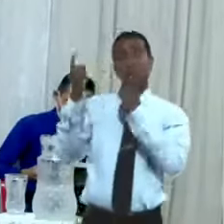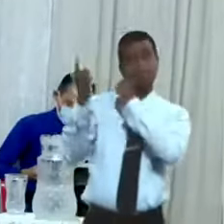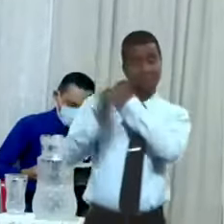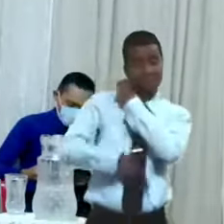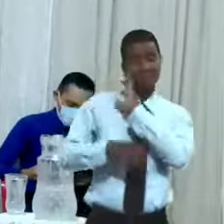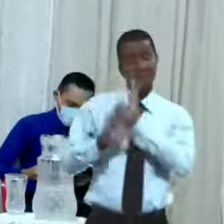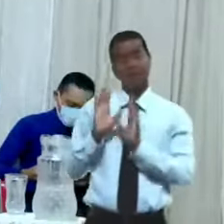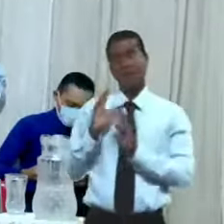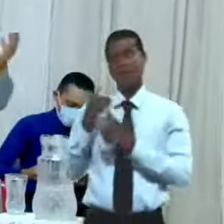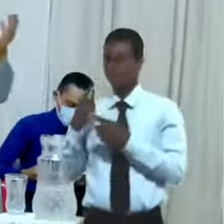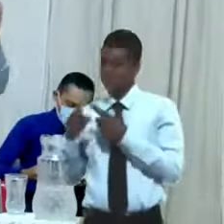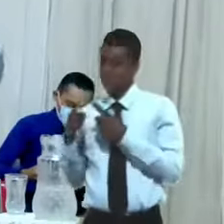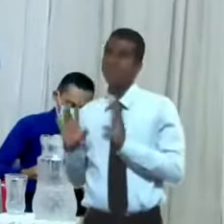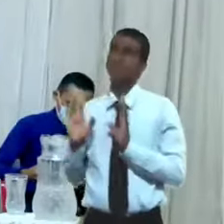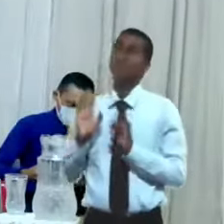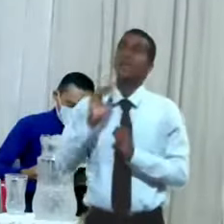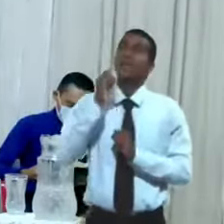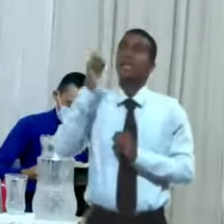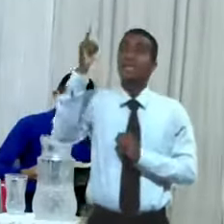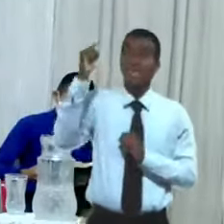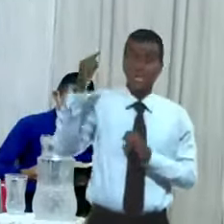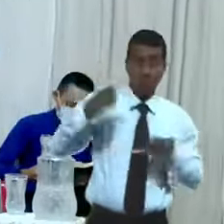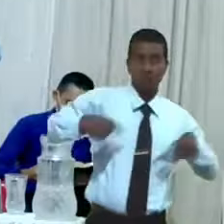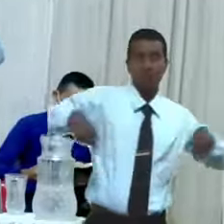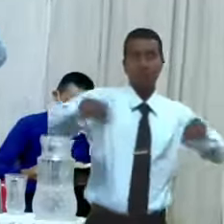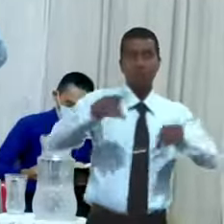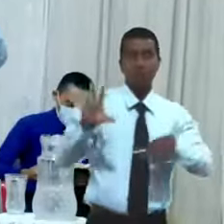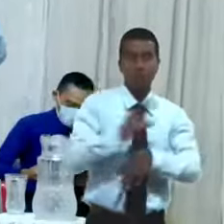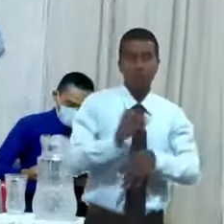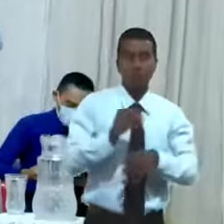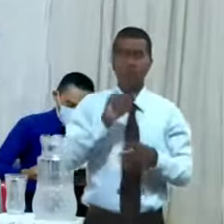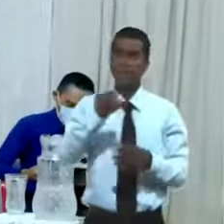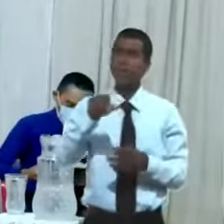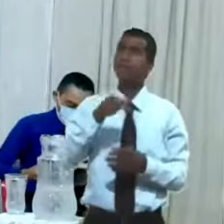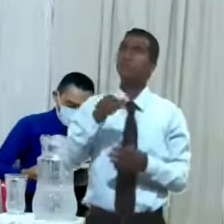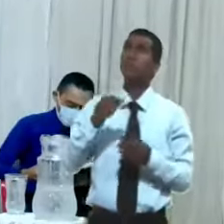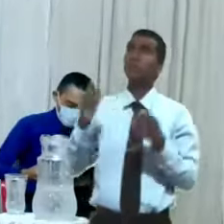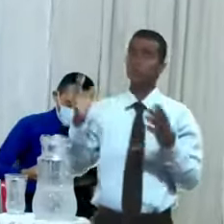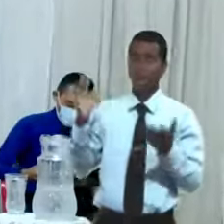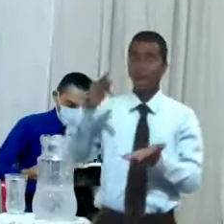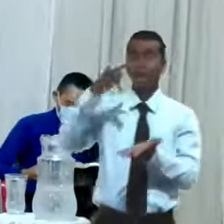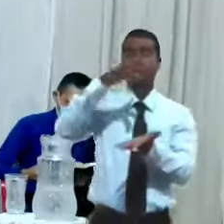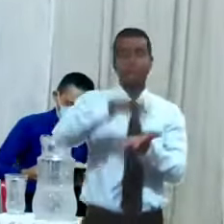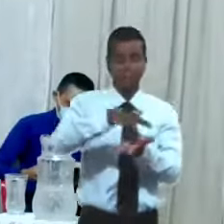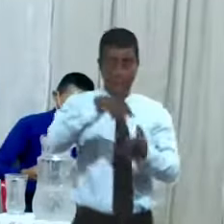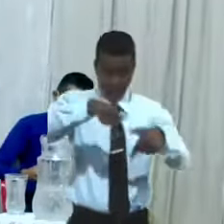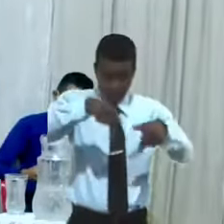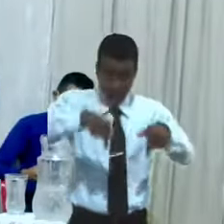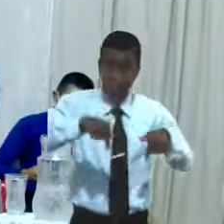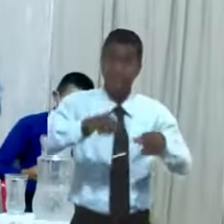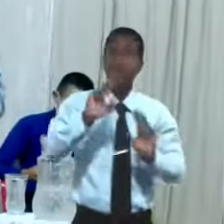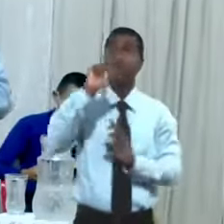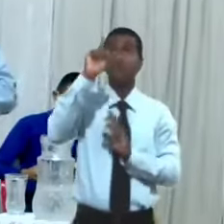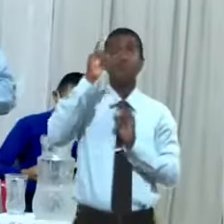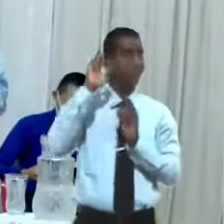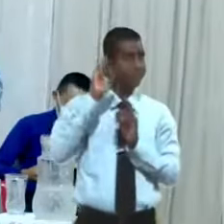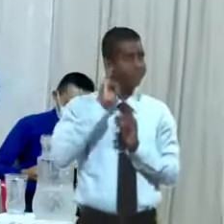aquello, y ellos vinieran aquí, y usted los escuche y los perdones.